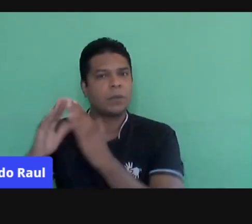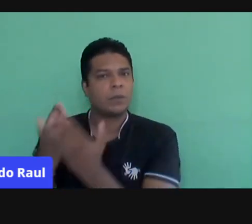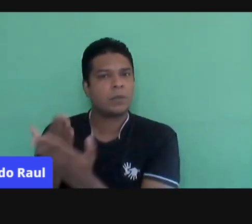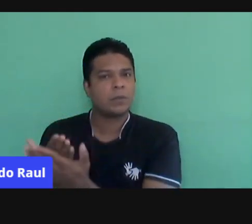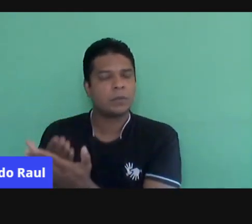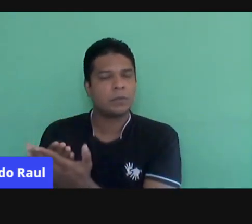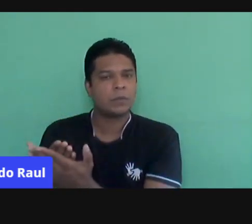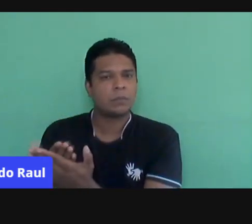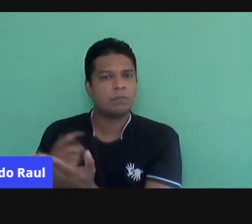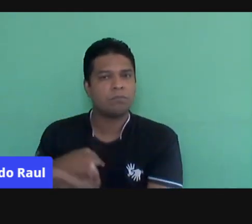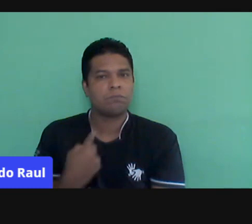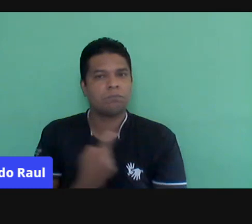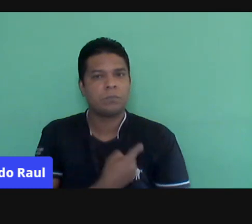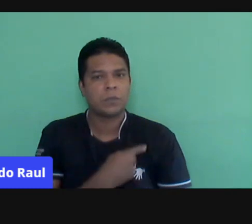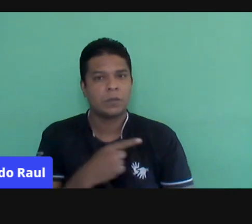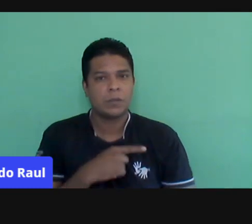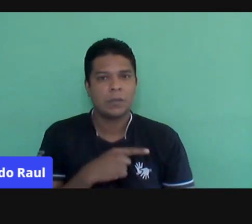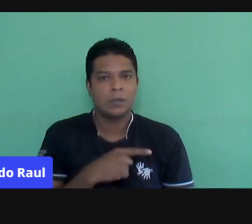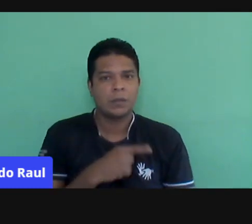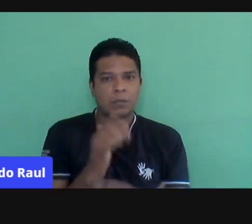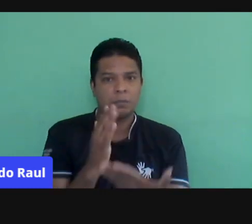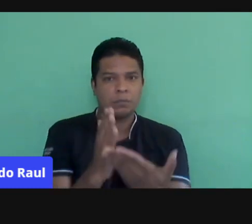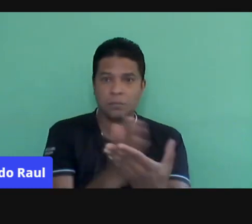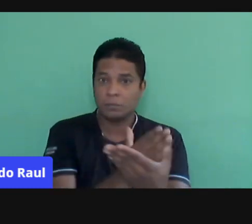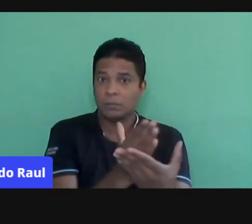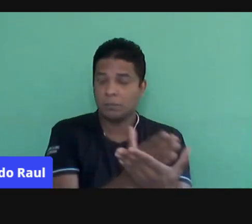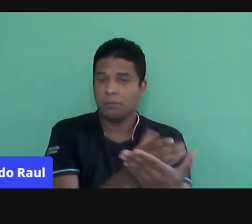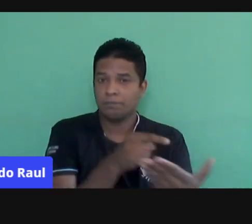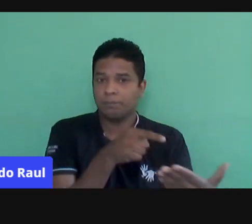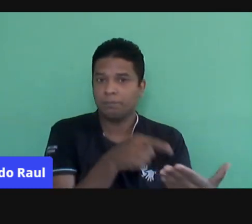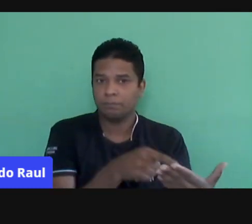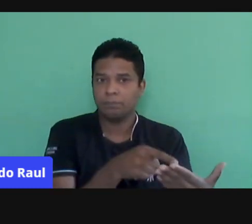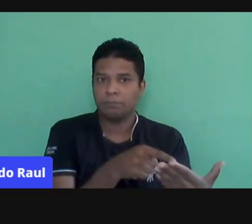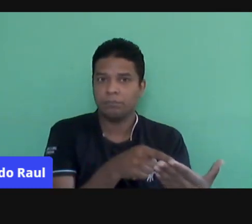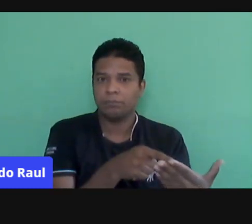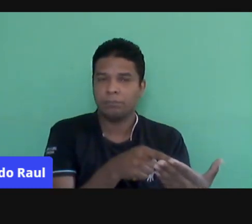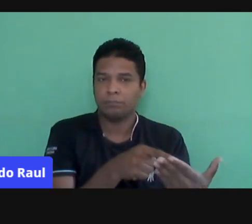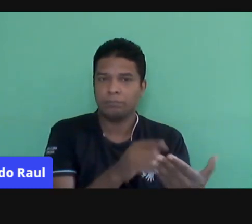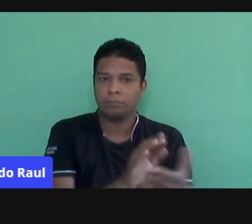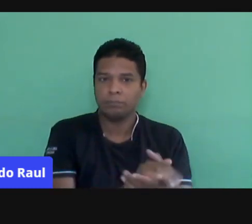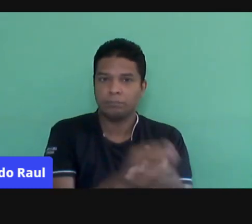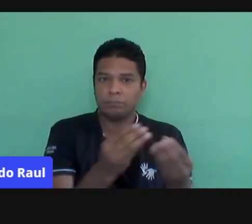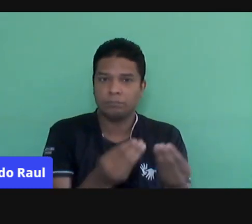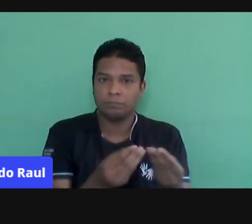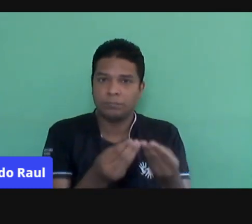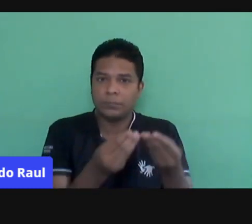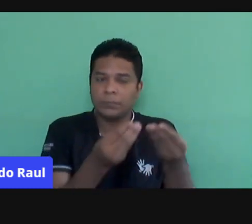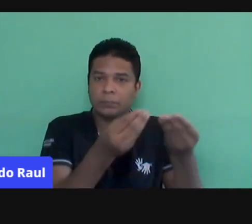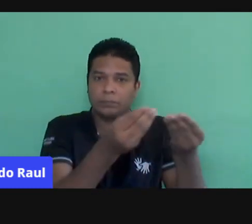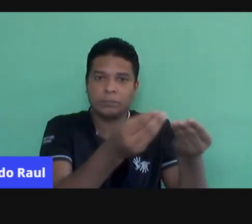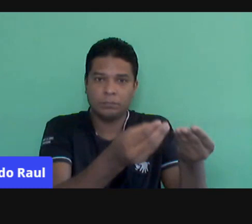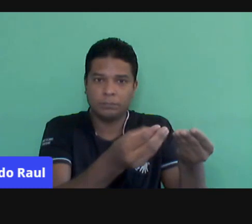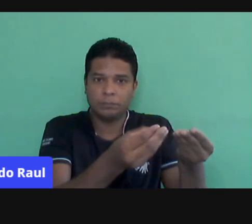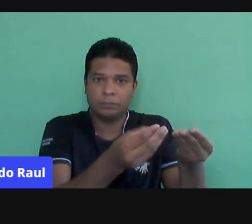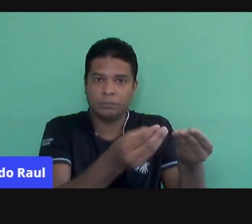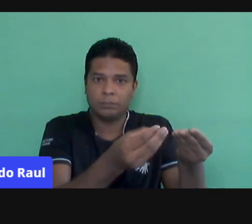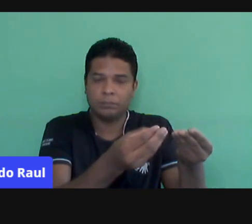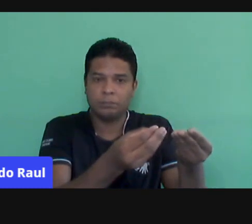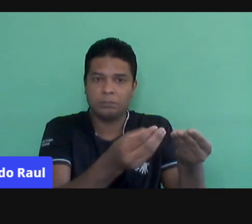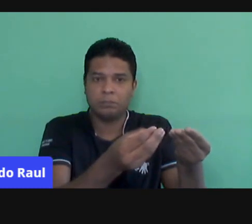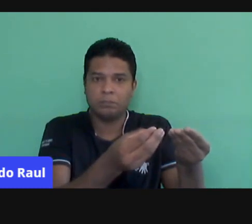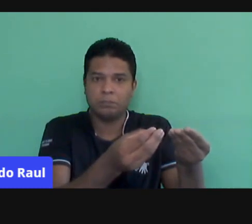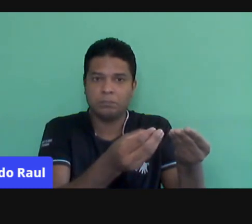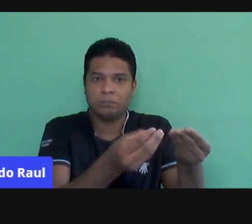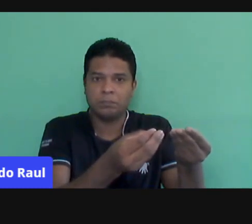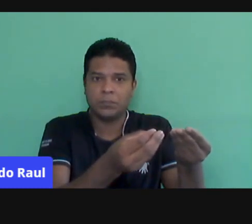Nós temos um caderno, este ano a rede está entregando, né? Não vou discutir